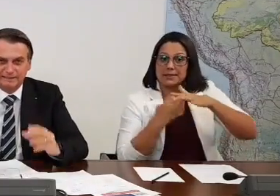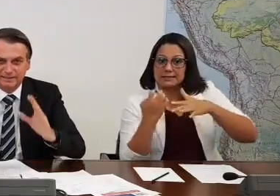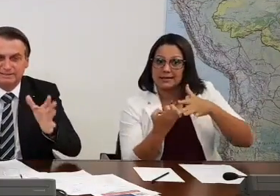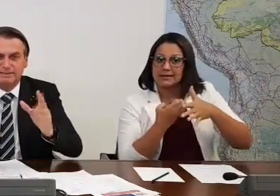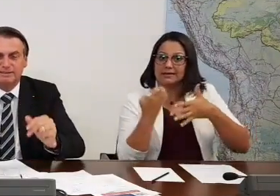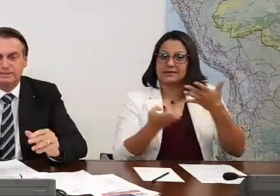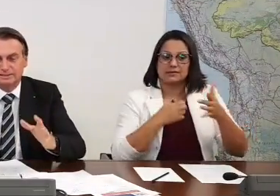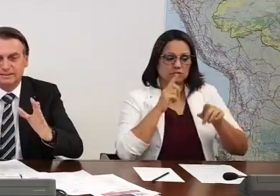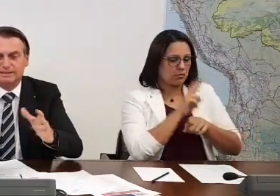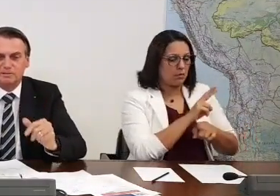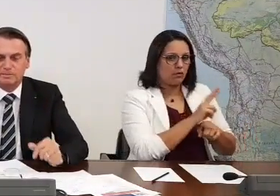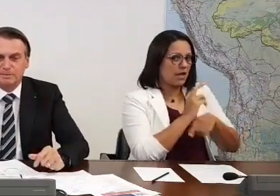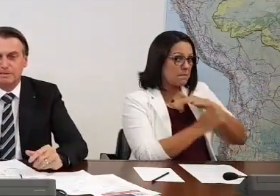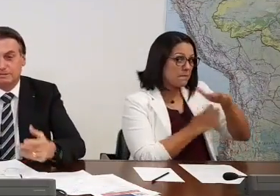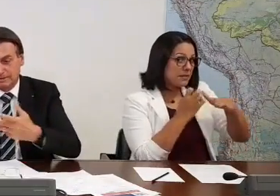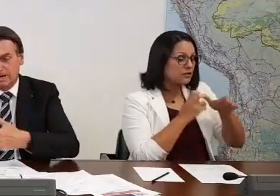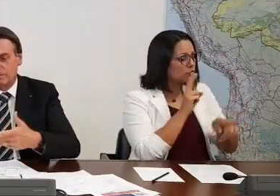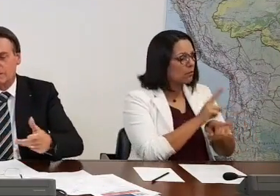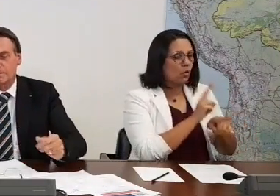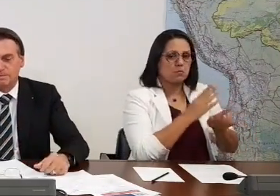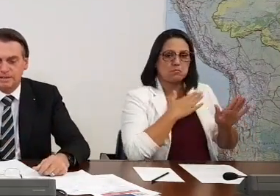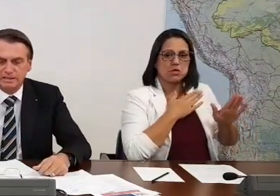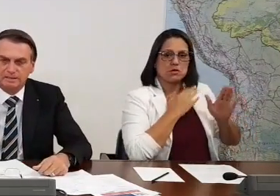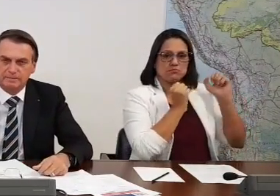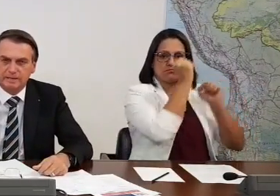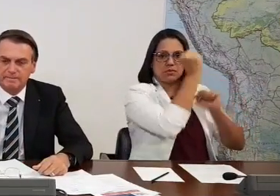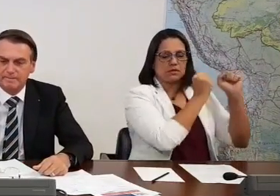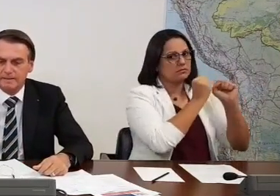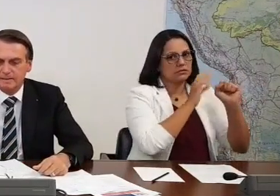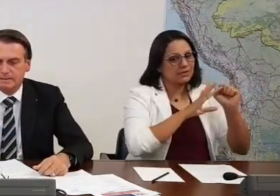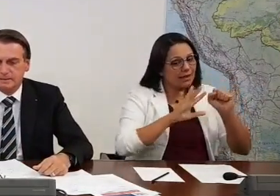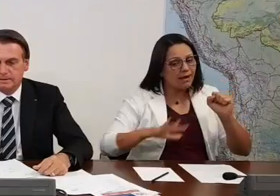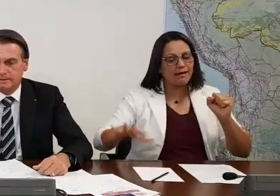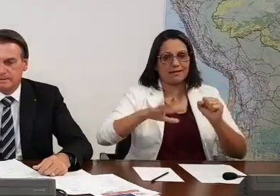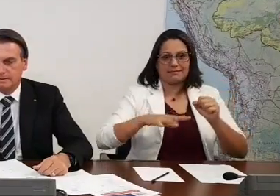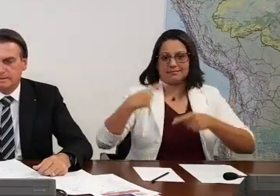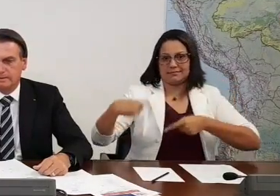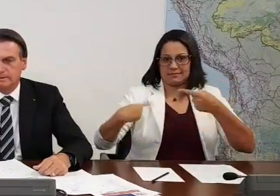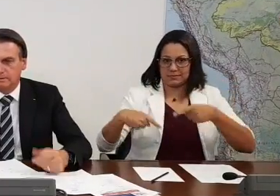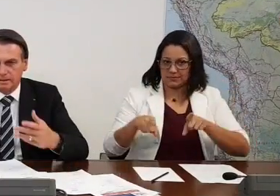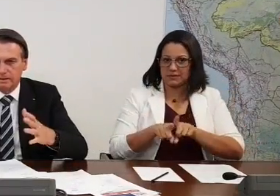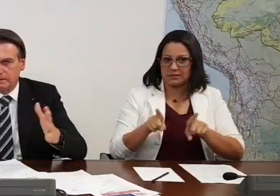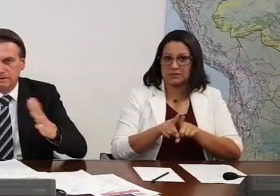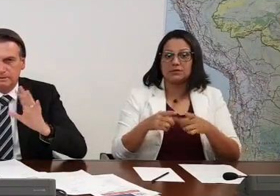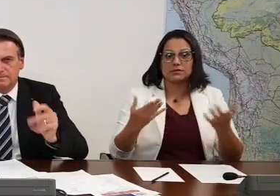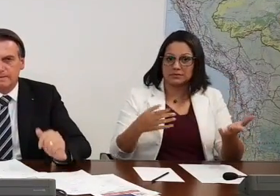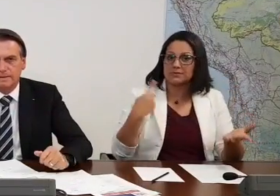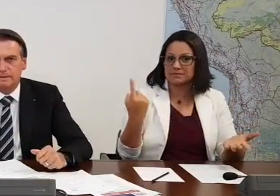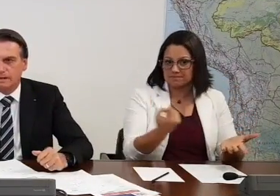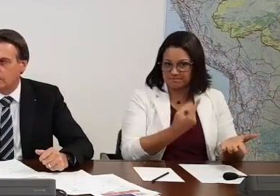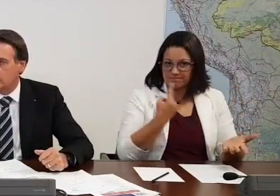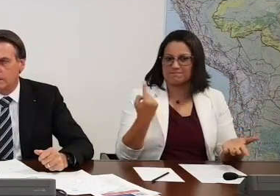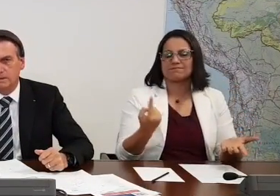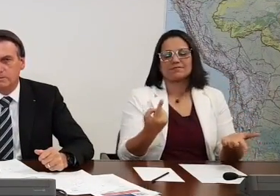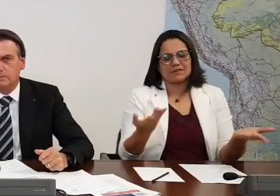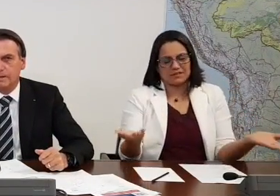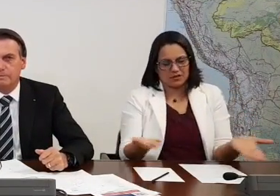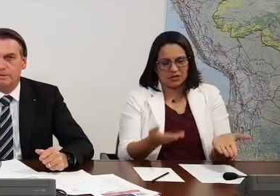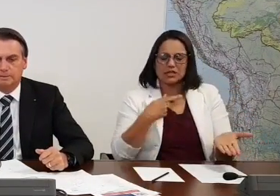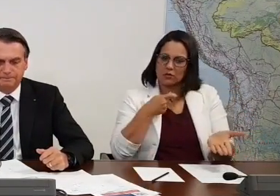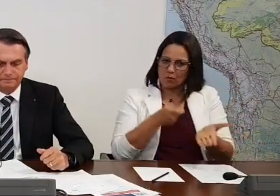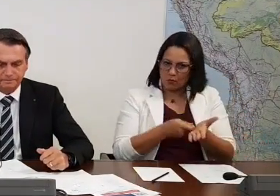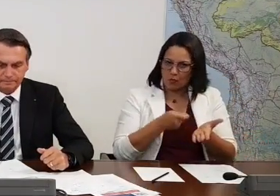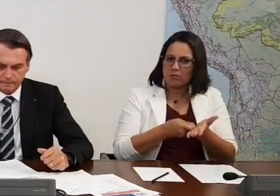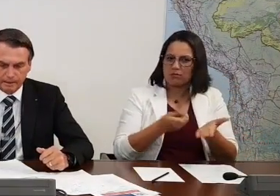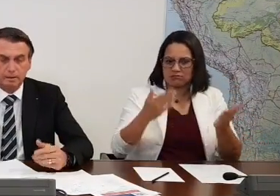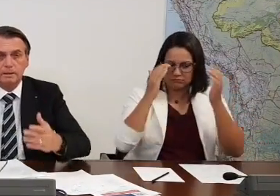mais nada ali e tenta cumprir a missão. Tem a questão política também. E nós aí temos que cumprir